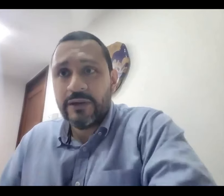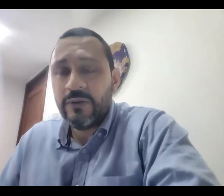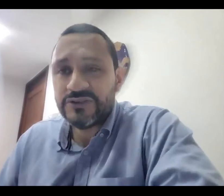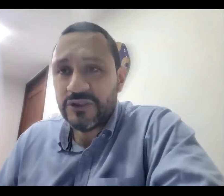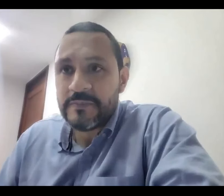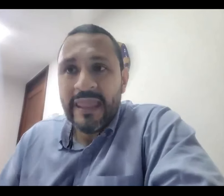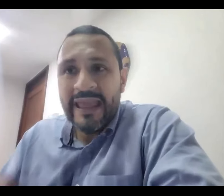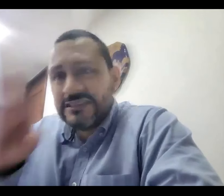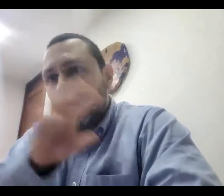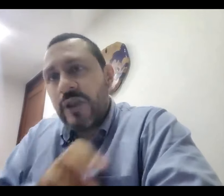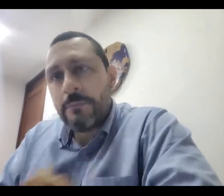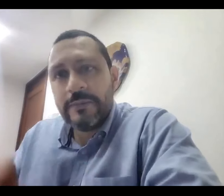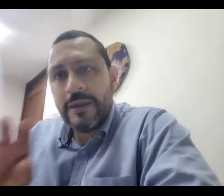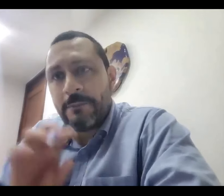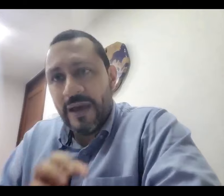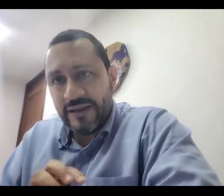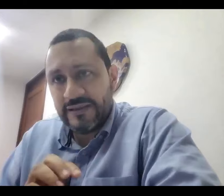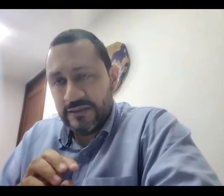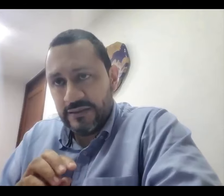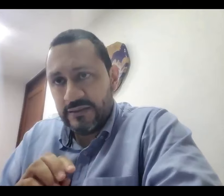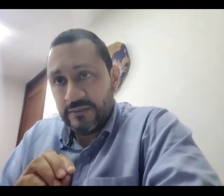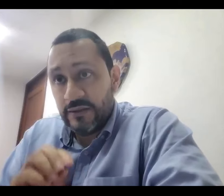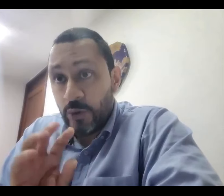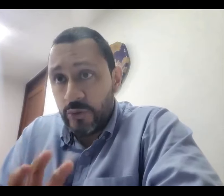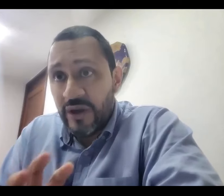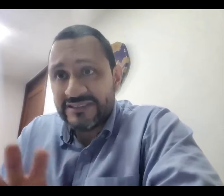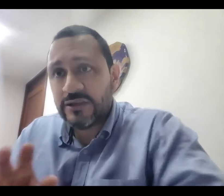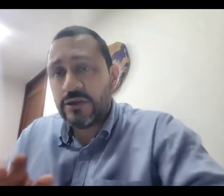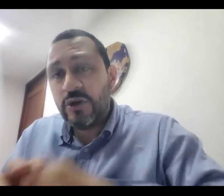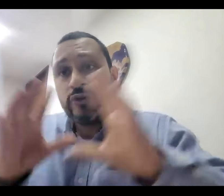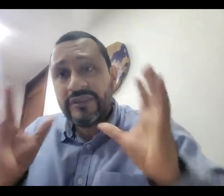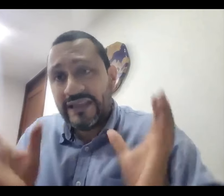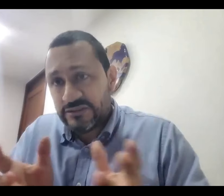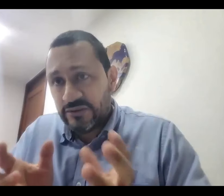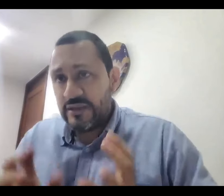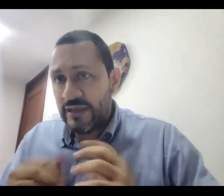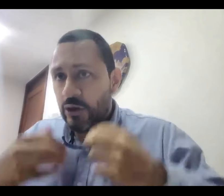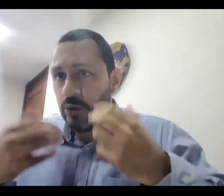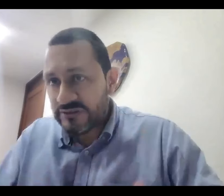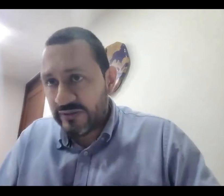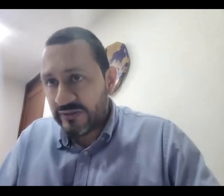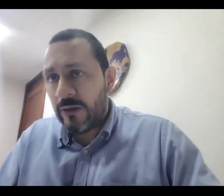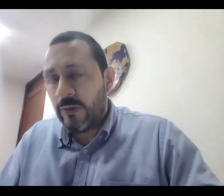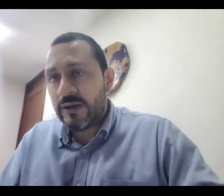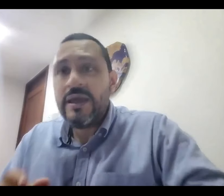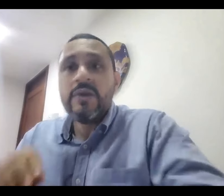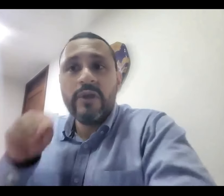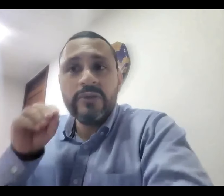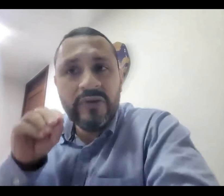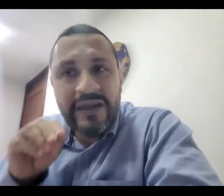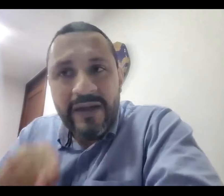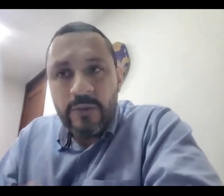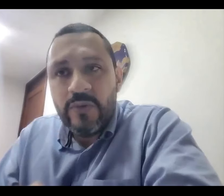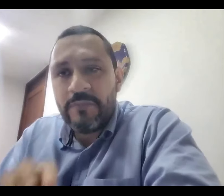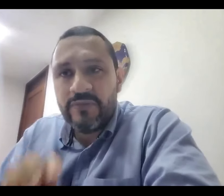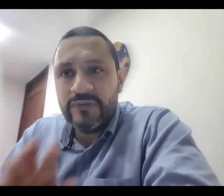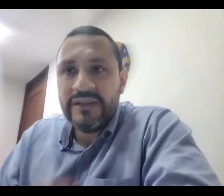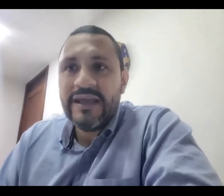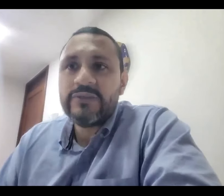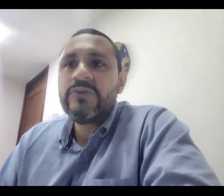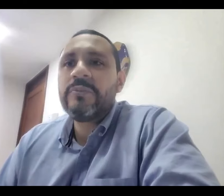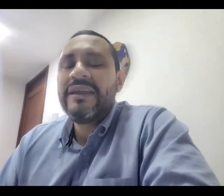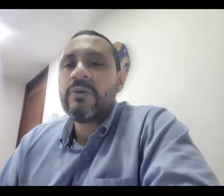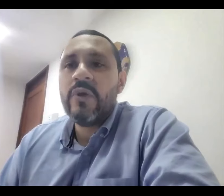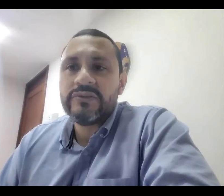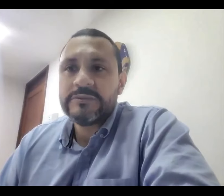en esta evaluación esa es como una primera parte de lo que uno hace como el contexto de cómo se va a evaluar cuando uno ya evalúa a